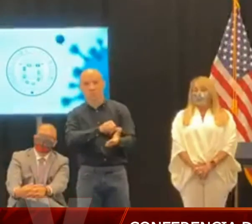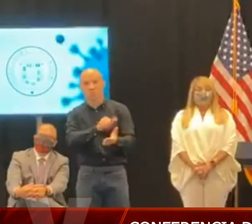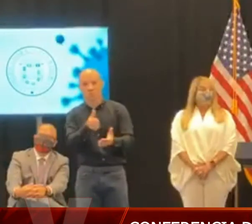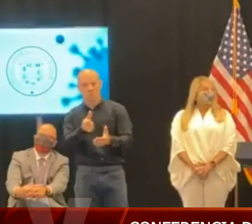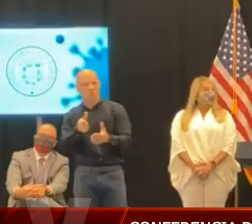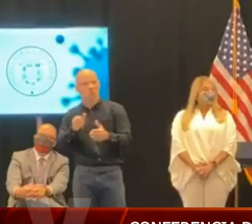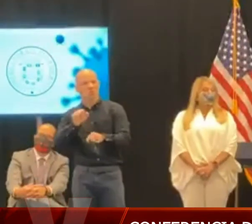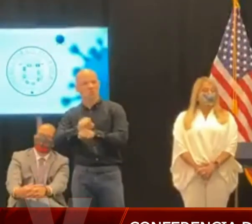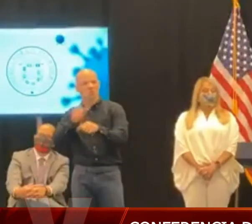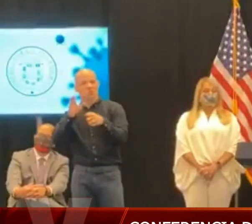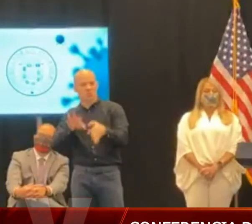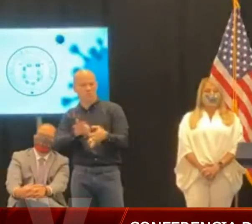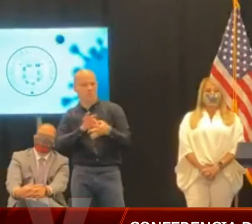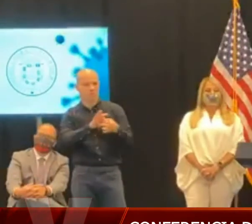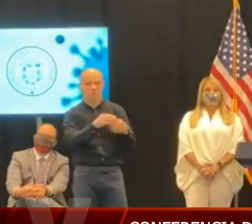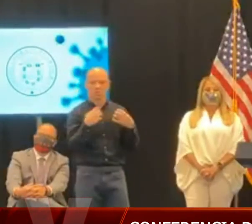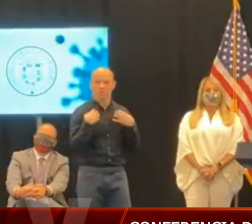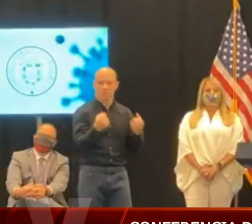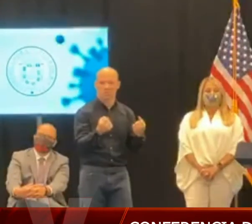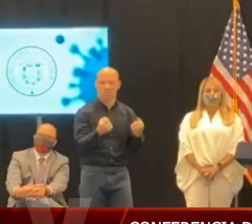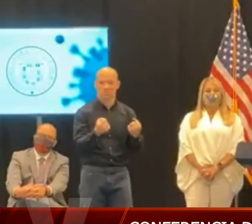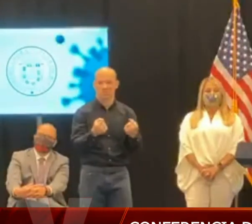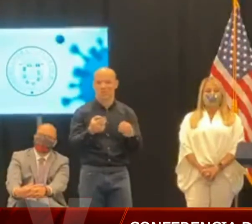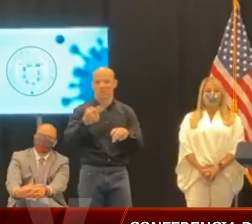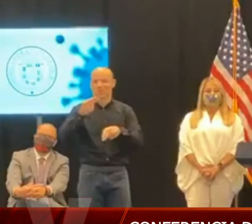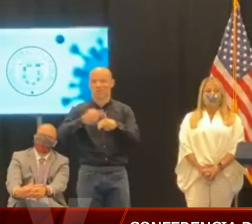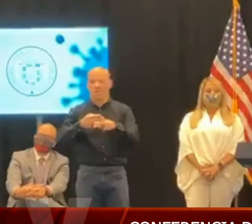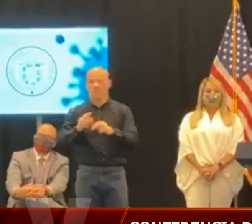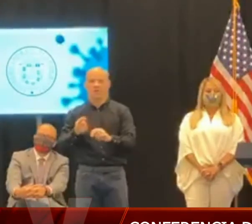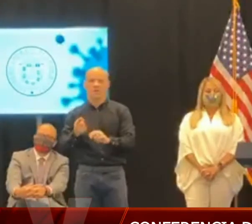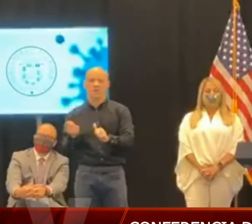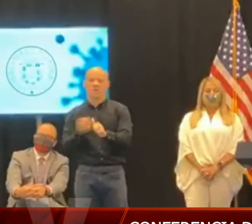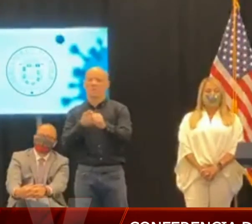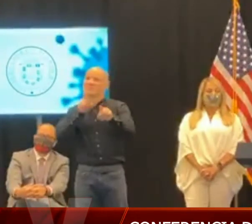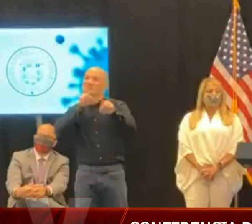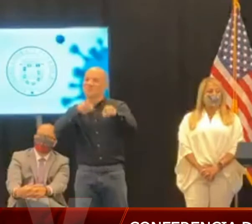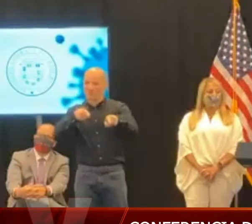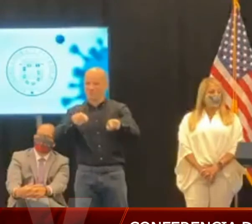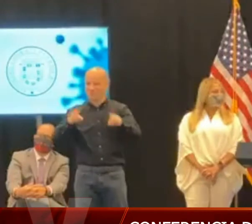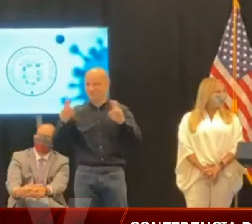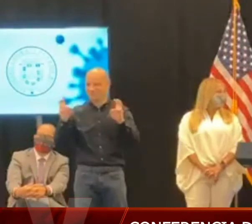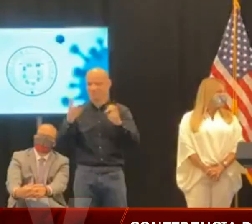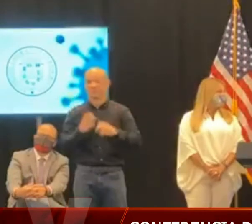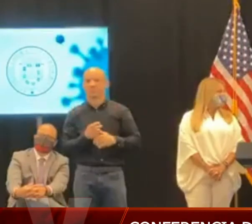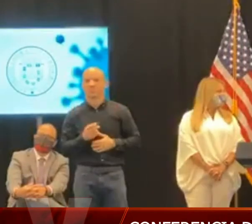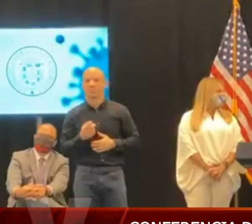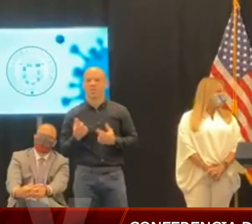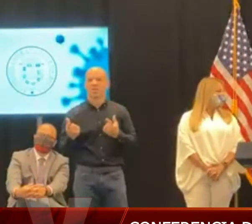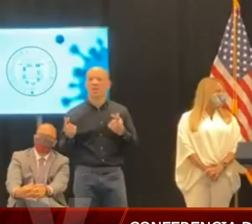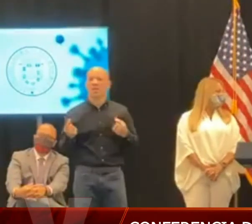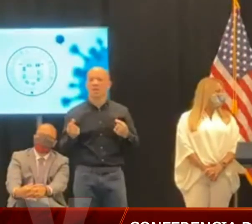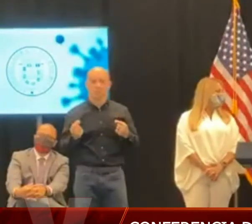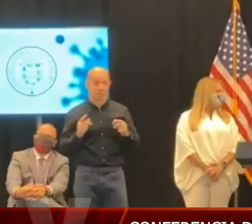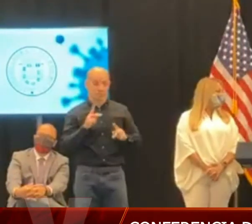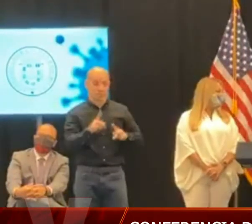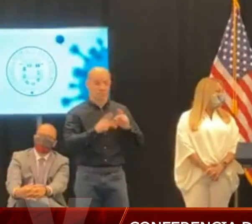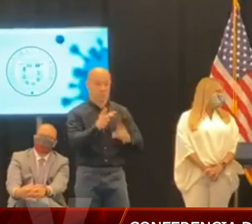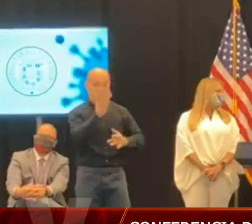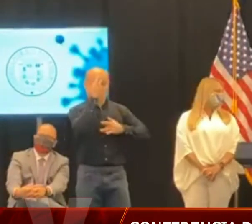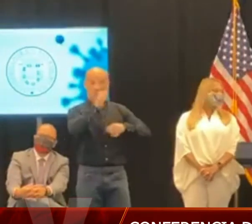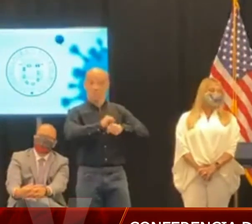conocidos como first responders, que atendieron y atienden a los pacientes de COVID-19 durante